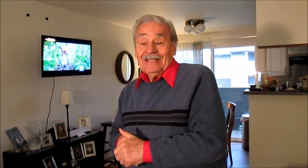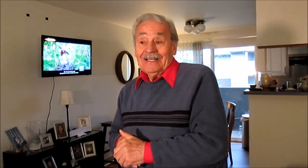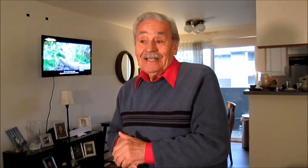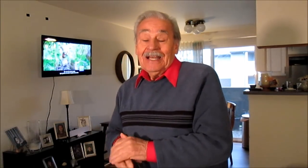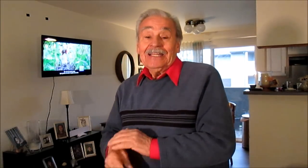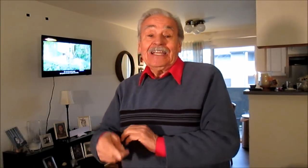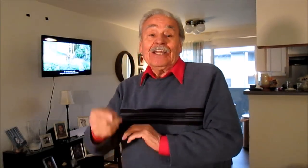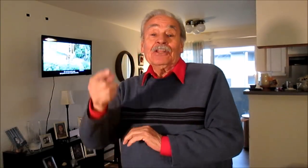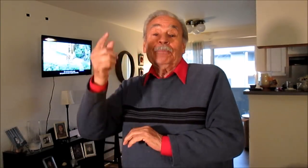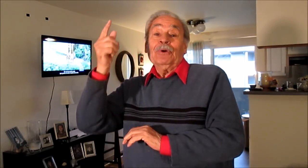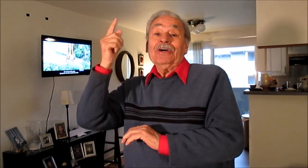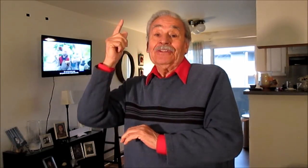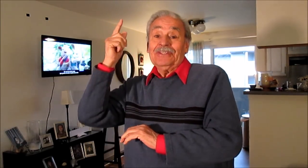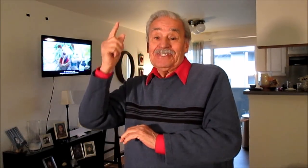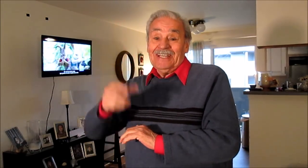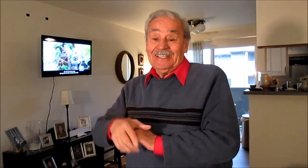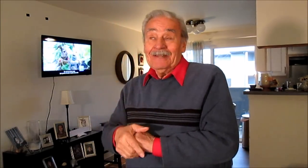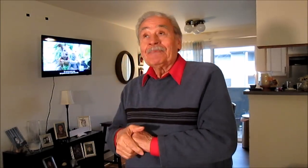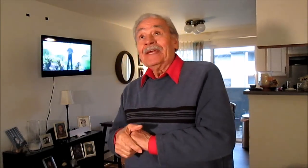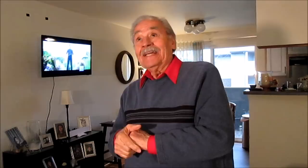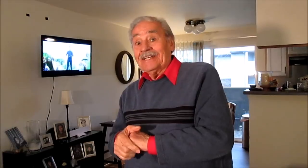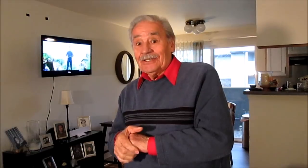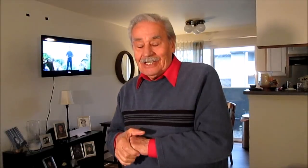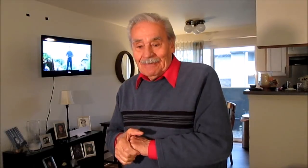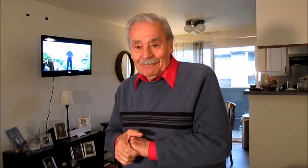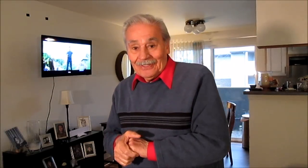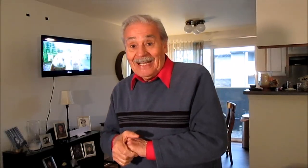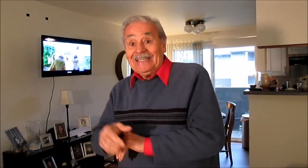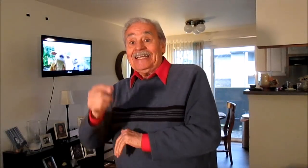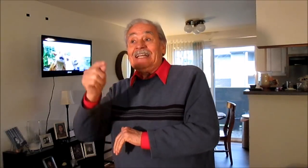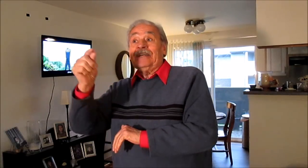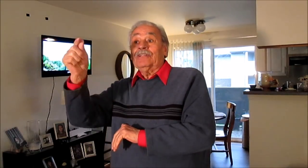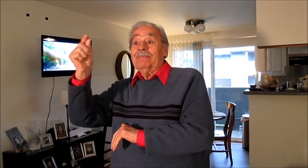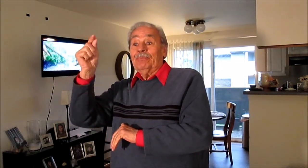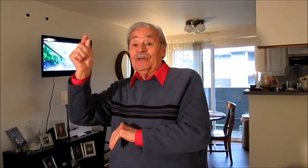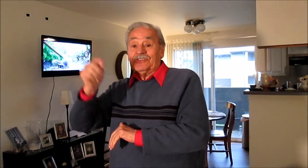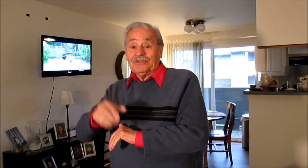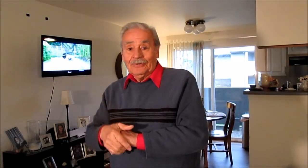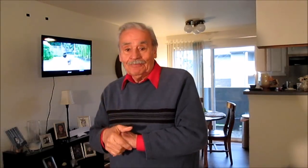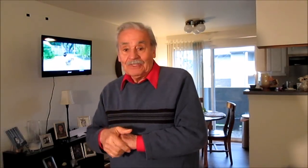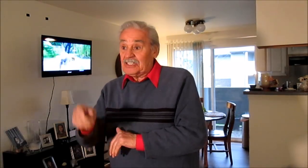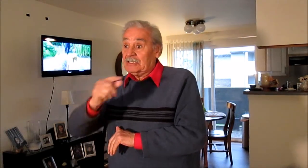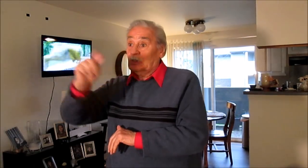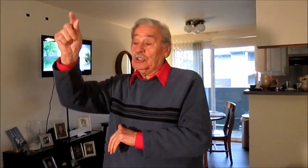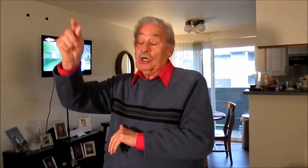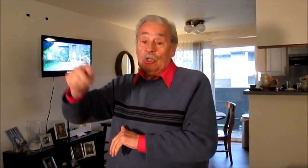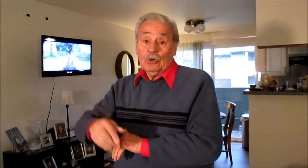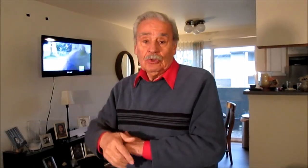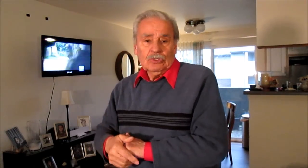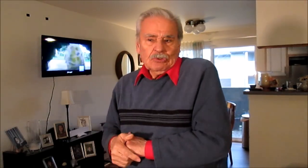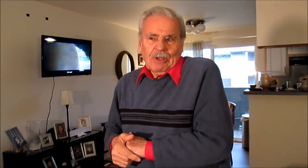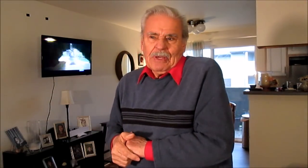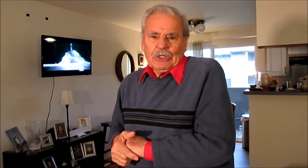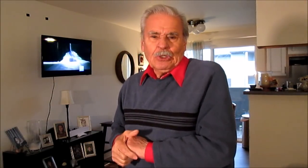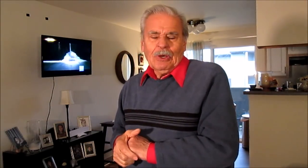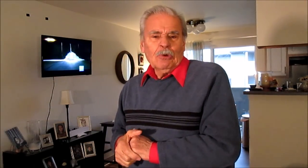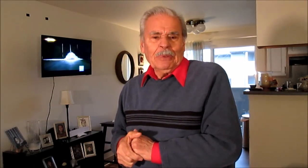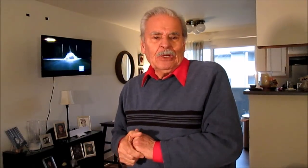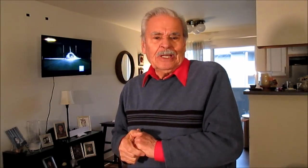El tirano de puesto, decían en aquellos tiempos, el tirano de puesto, que se llevó todo. Se había robado Perón